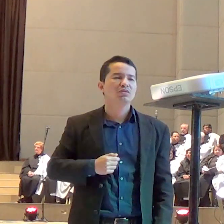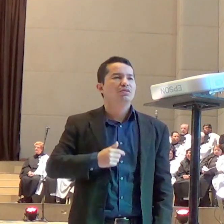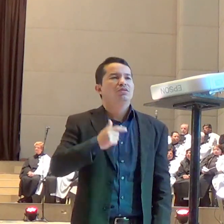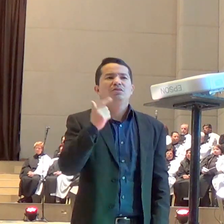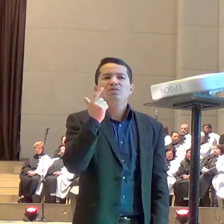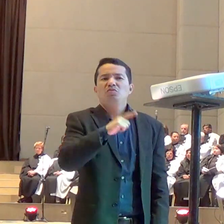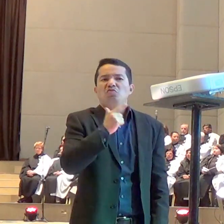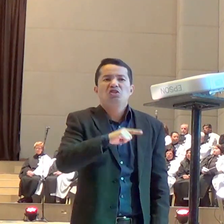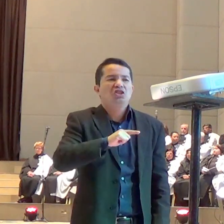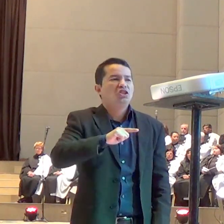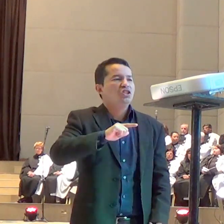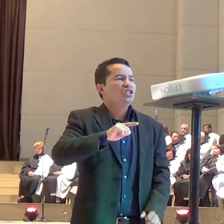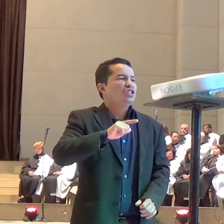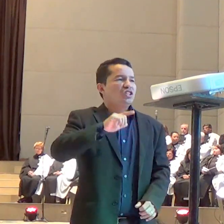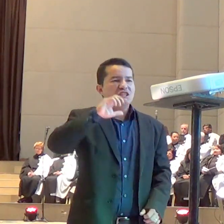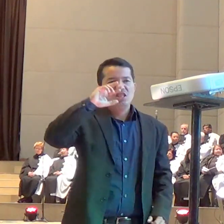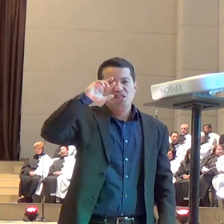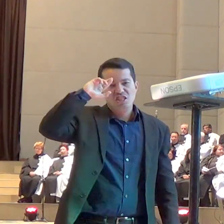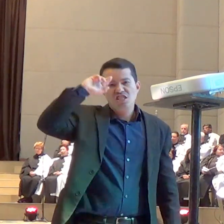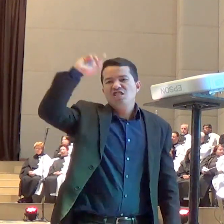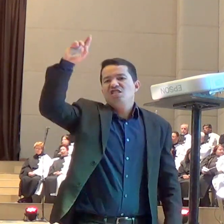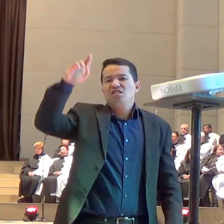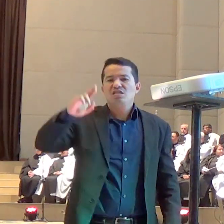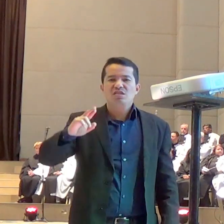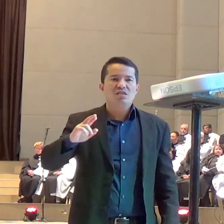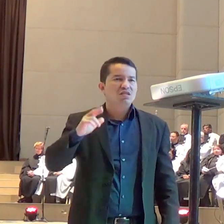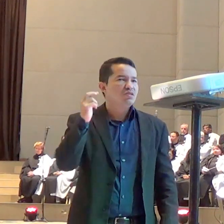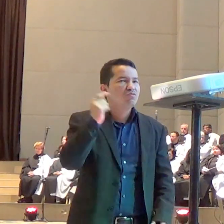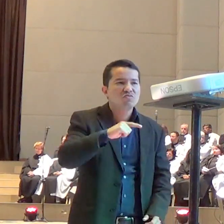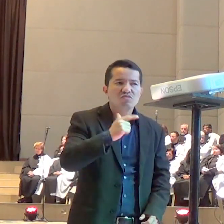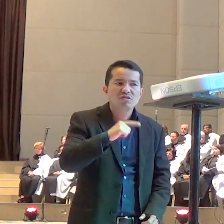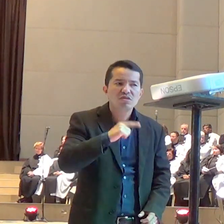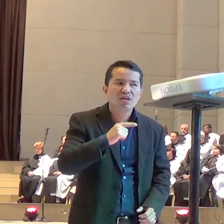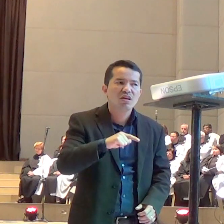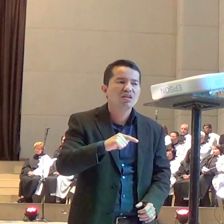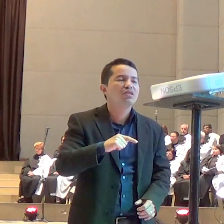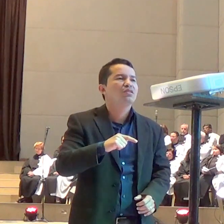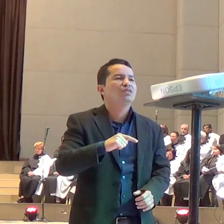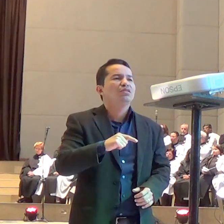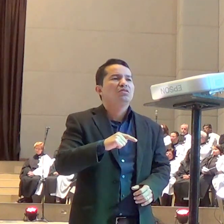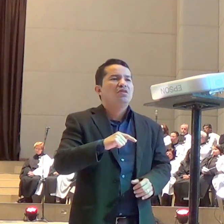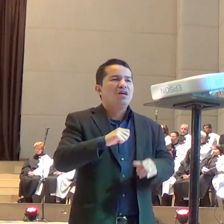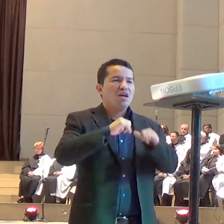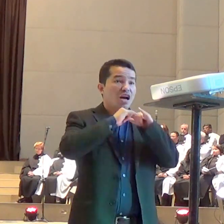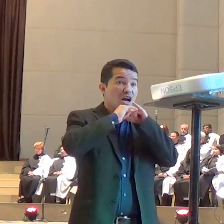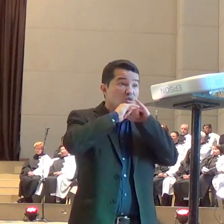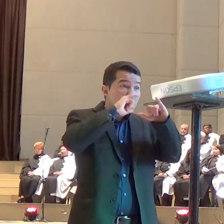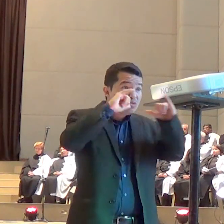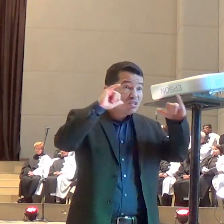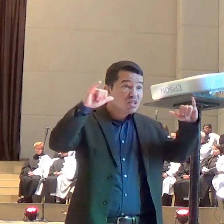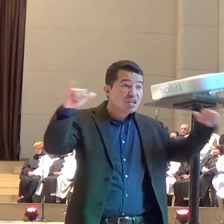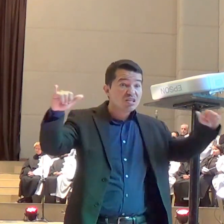vai anunciar alguma coisa que seja contrária à palavra de Deus.